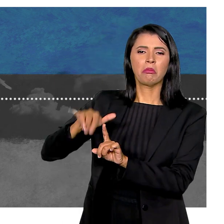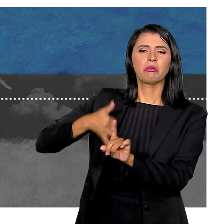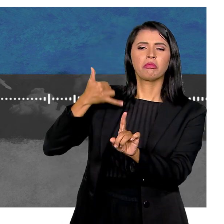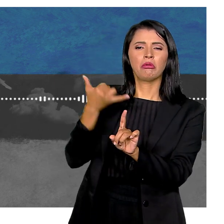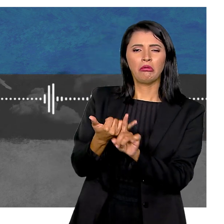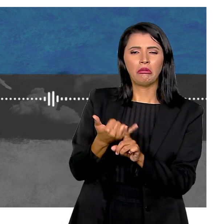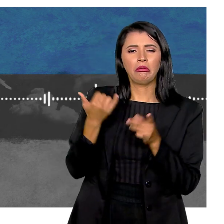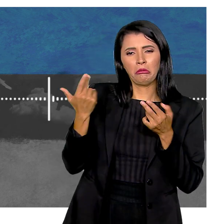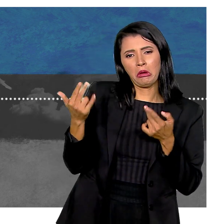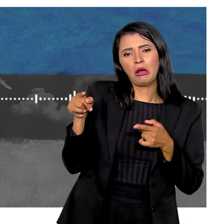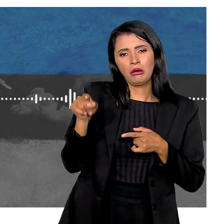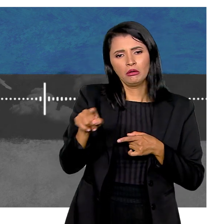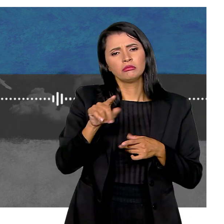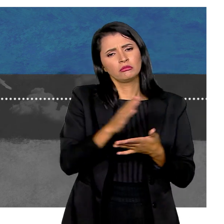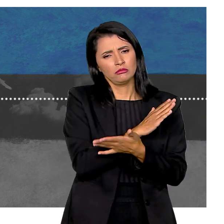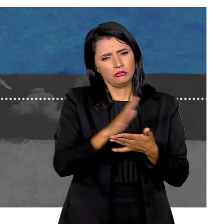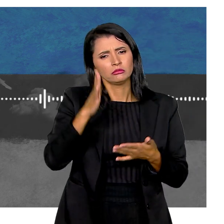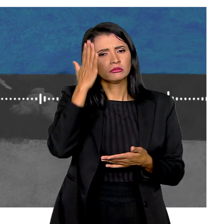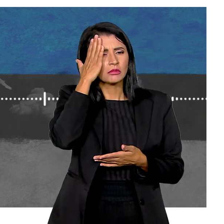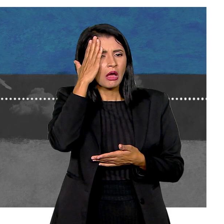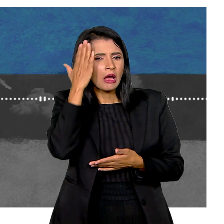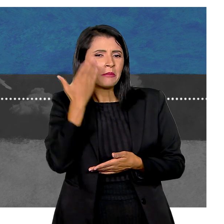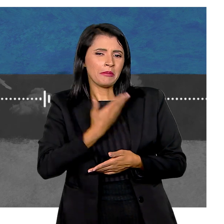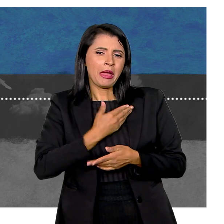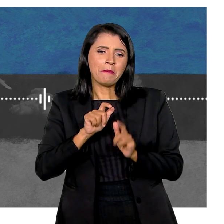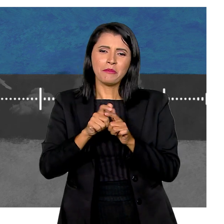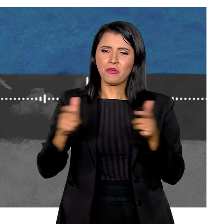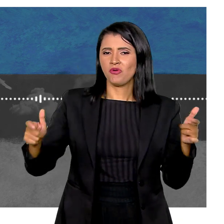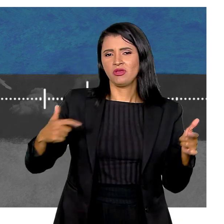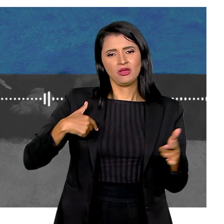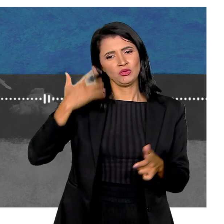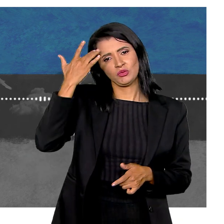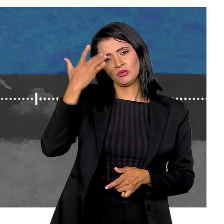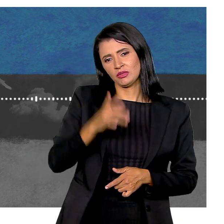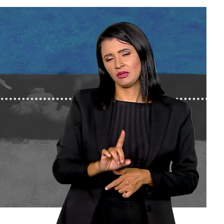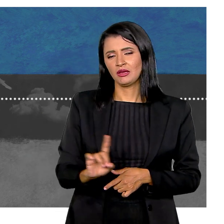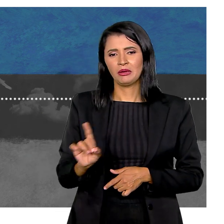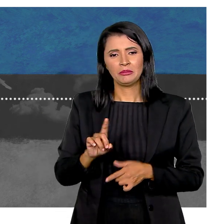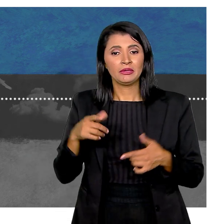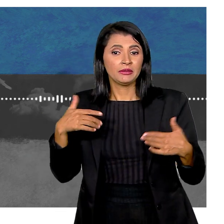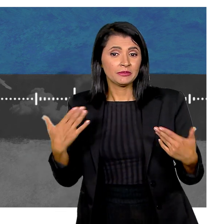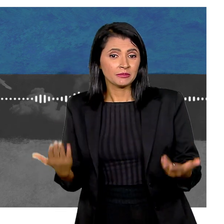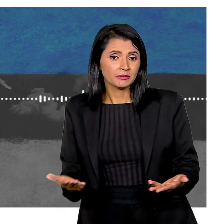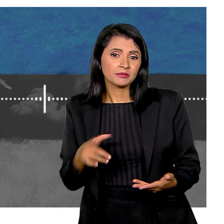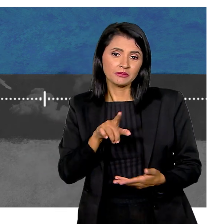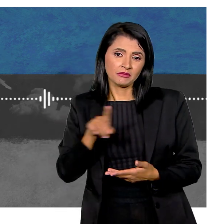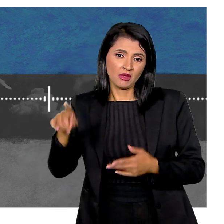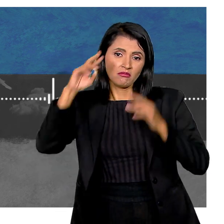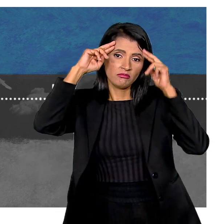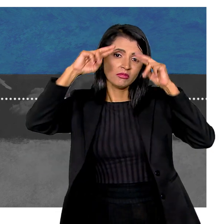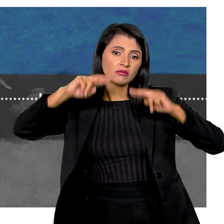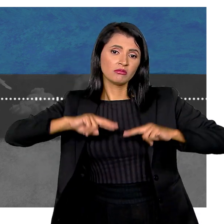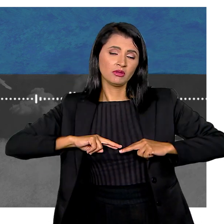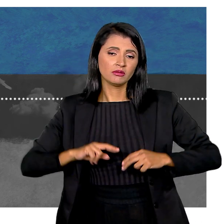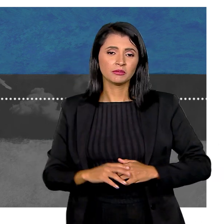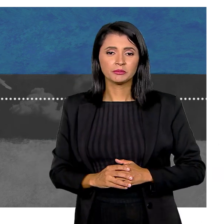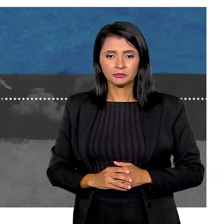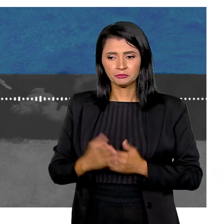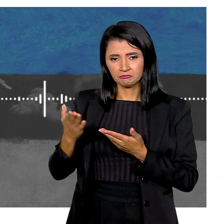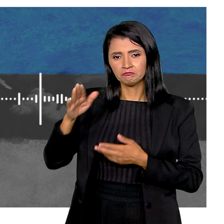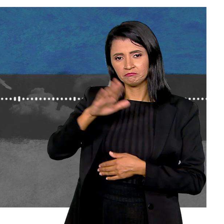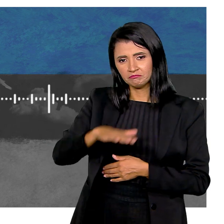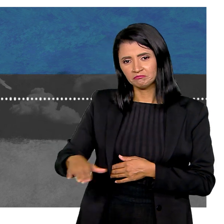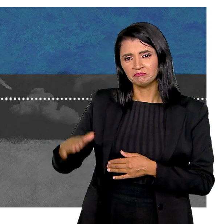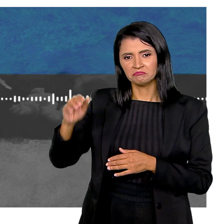comigo Alguns deles sabem Mas só que a maioria não sabe Mas eles me respeitam